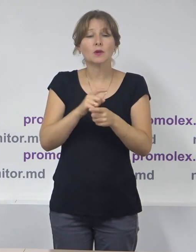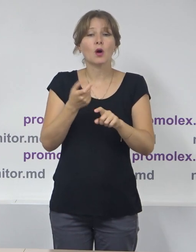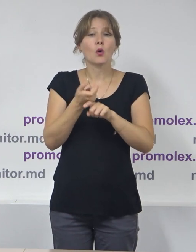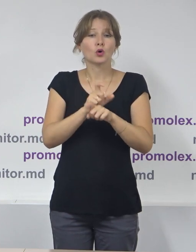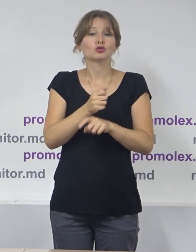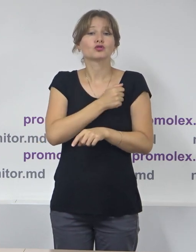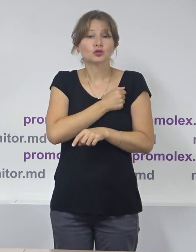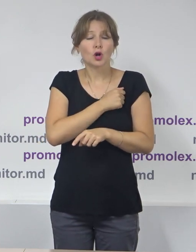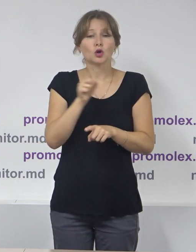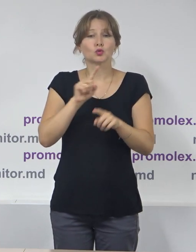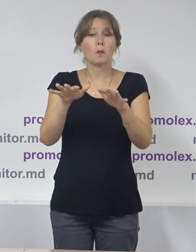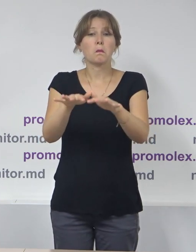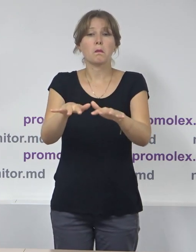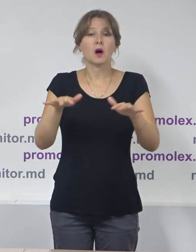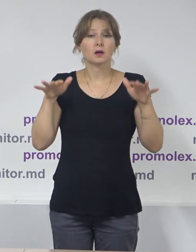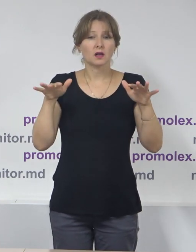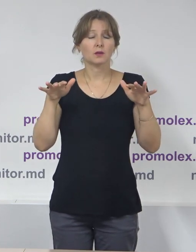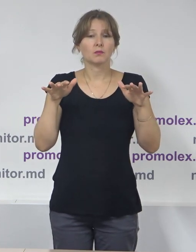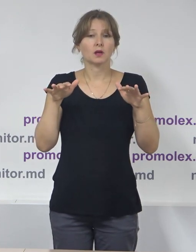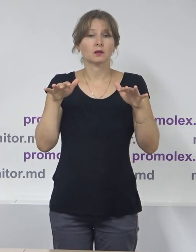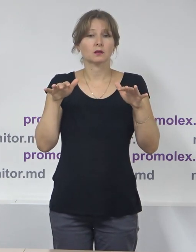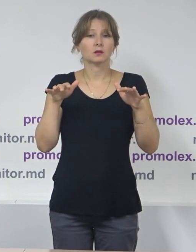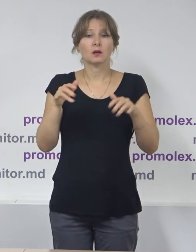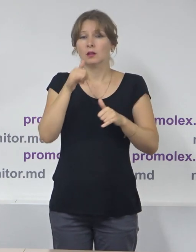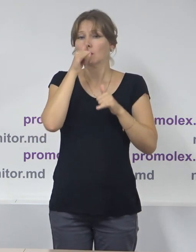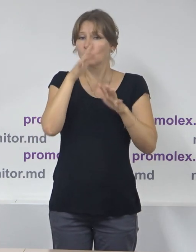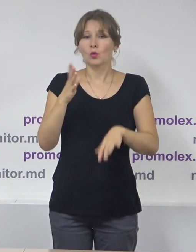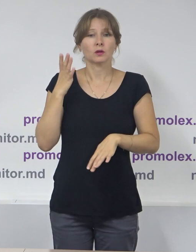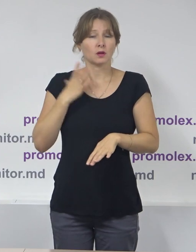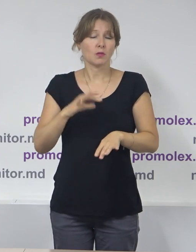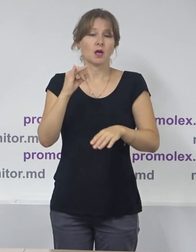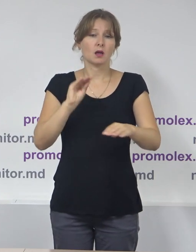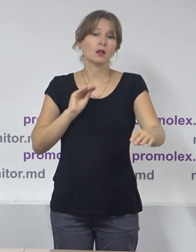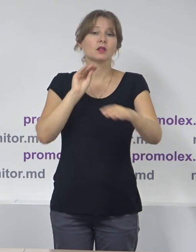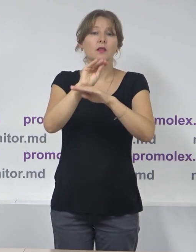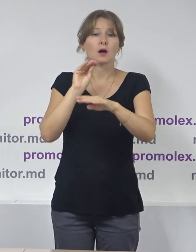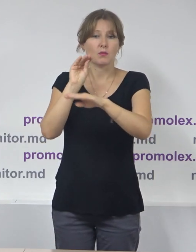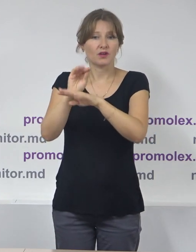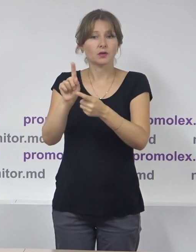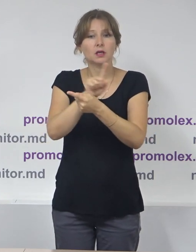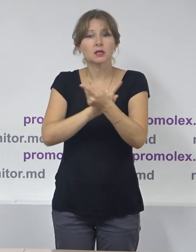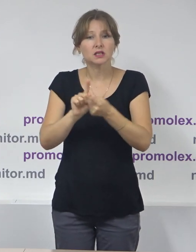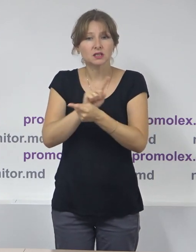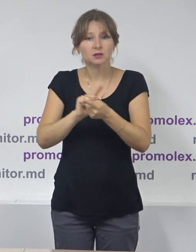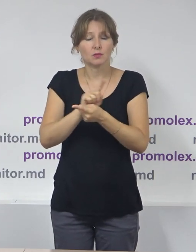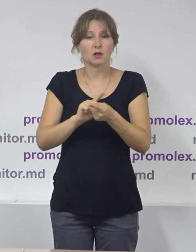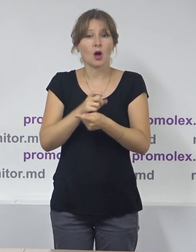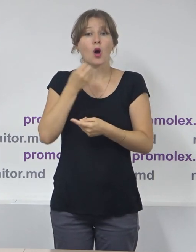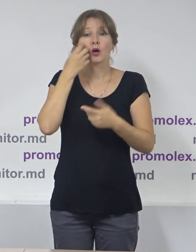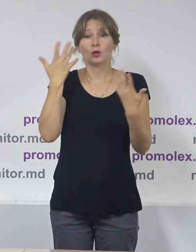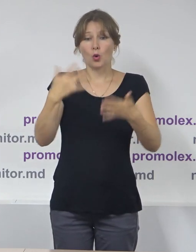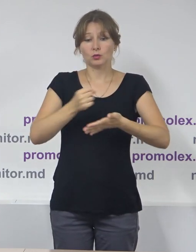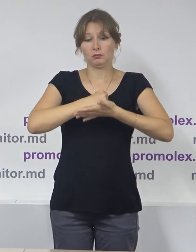nostru nu s-a tot obținut, spunem așa, și a mai adus modificări chiar și după ce a fost stabilită data